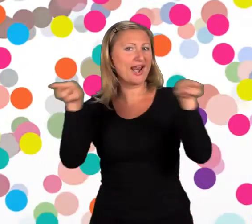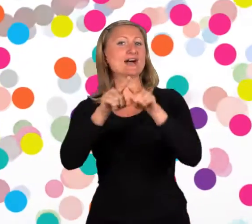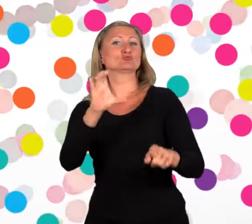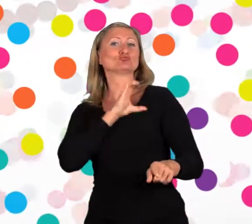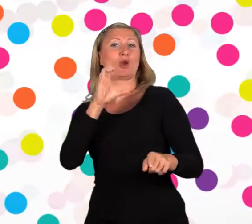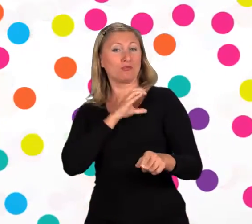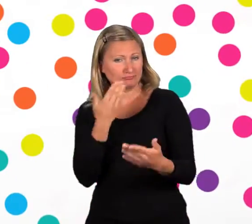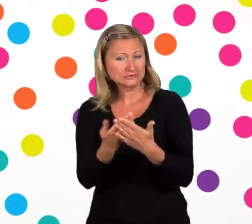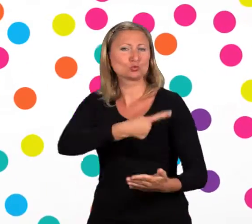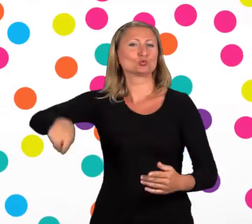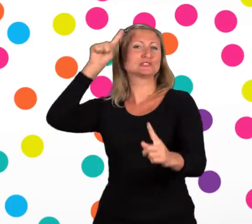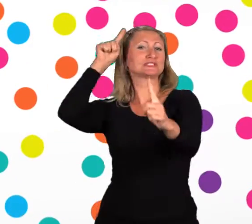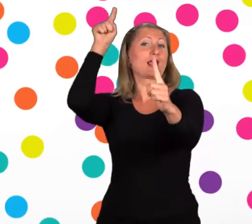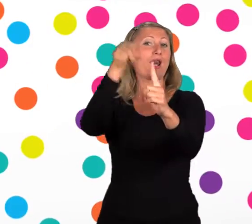Chancen Das ist unser Ziel